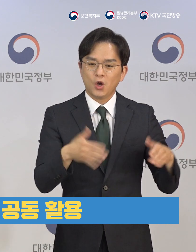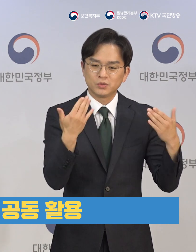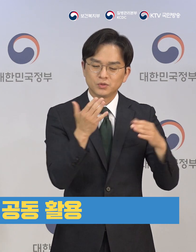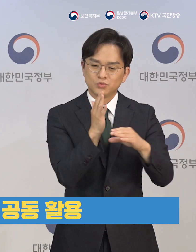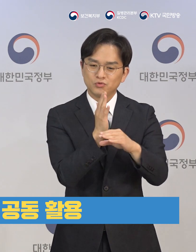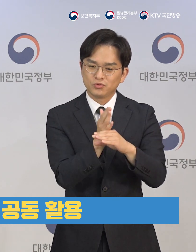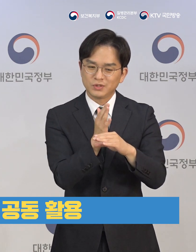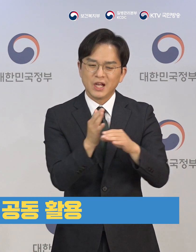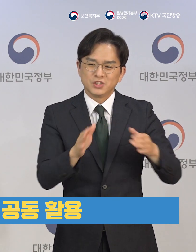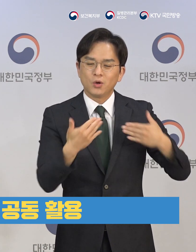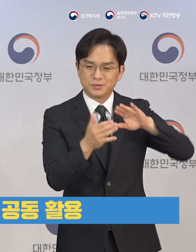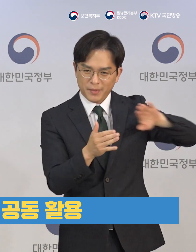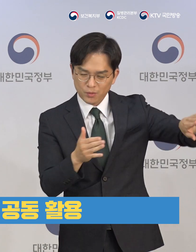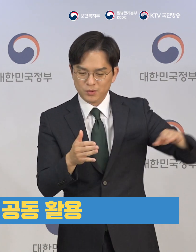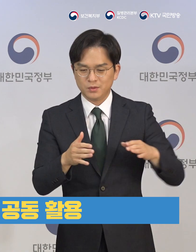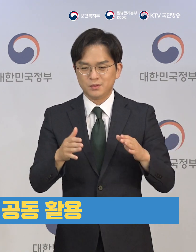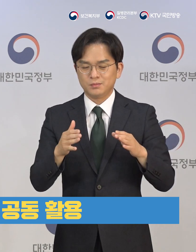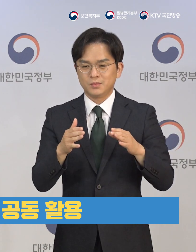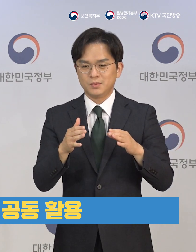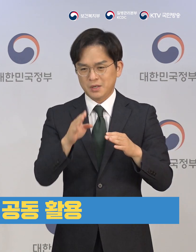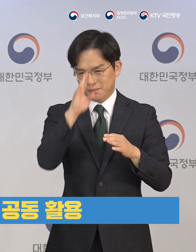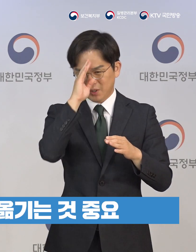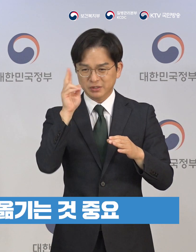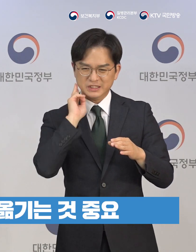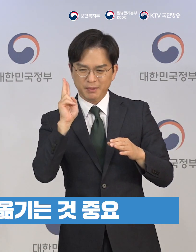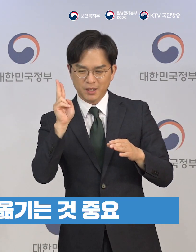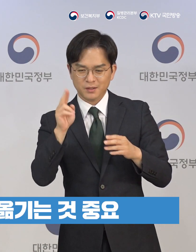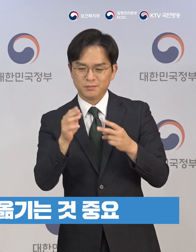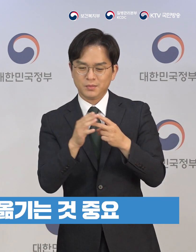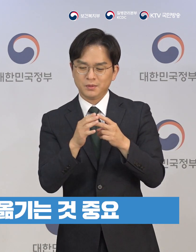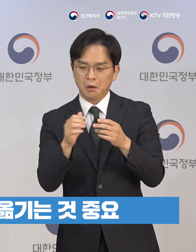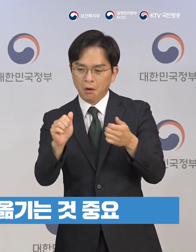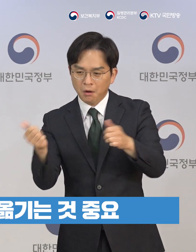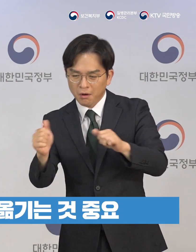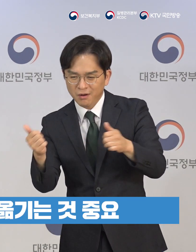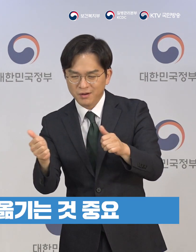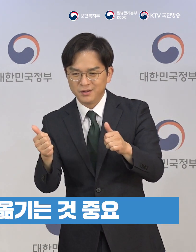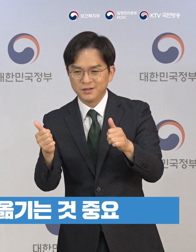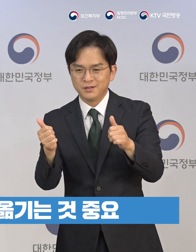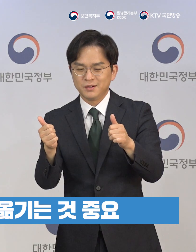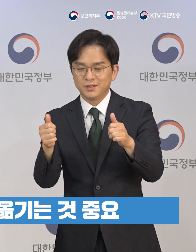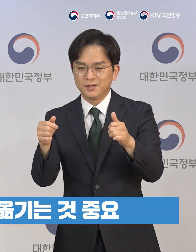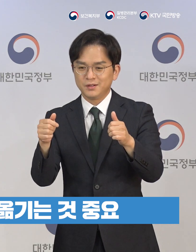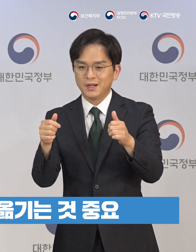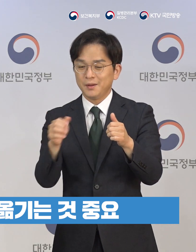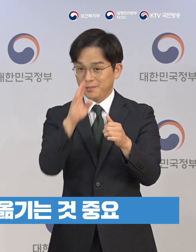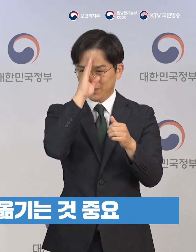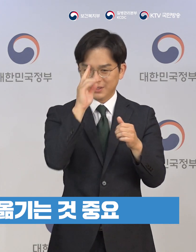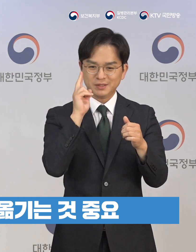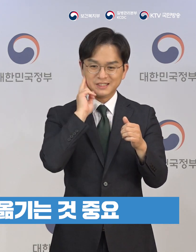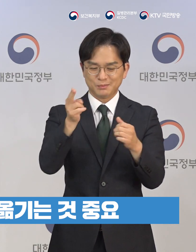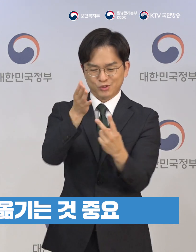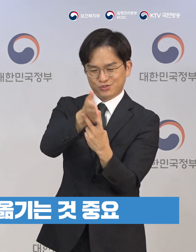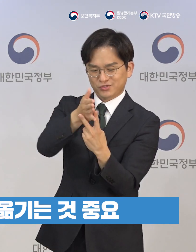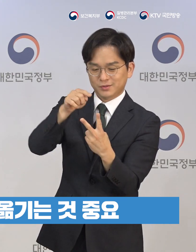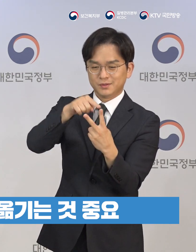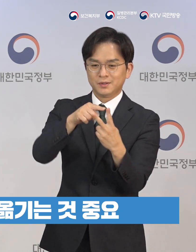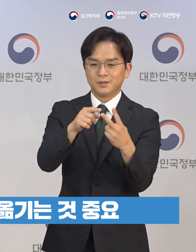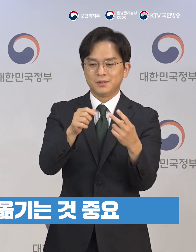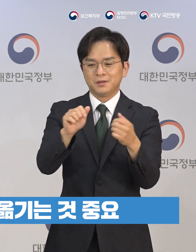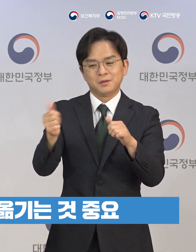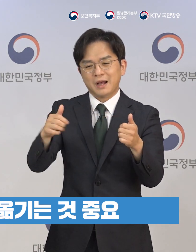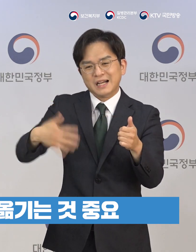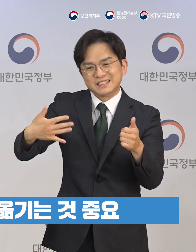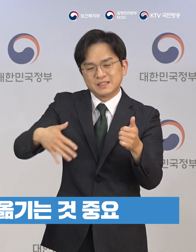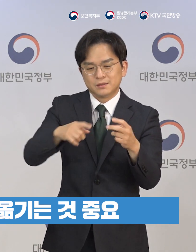전원을 어떻게 해야 될지 그런데 중등증의 환자들 중에서 중증환자로 갈 위험성이 있는 경우는